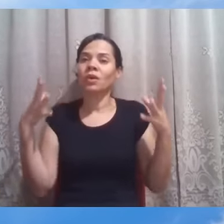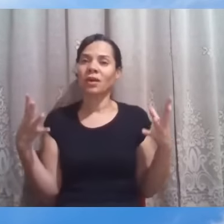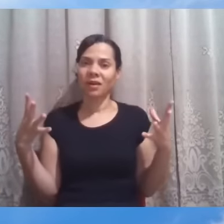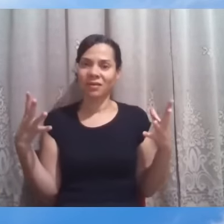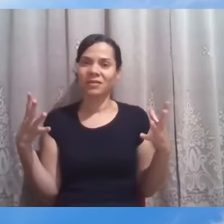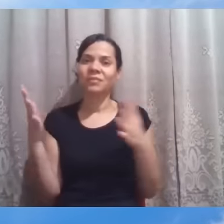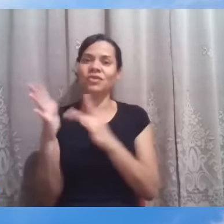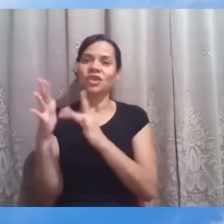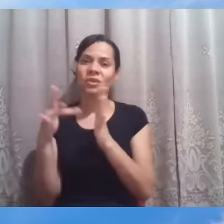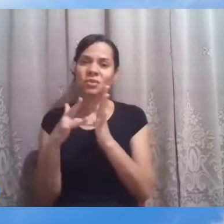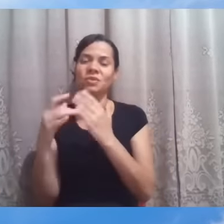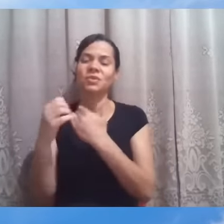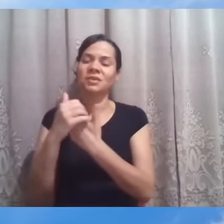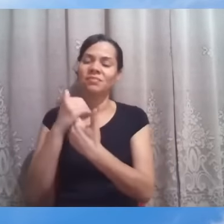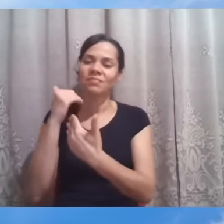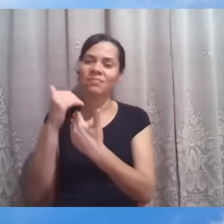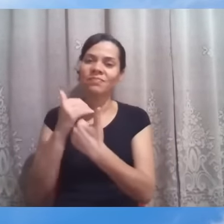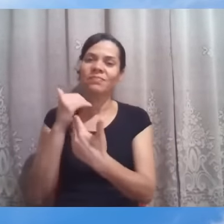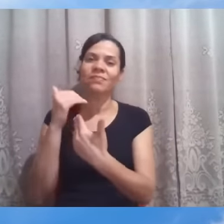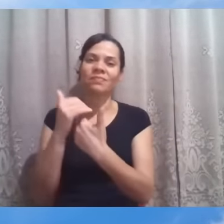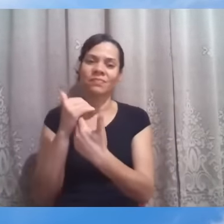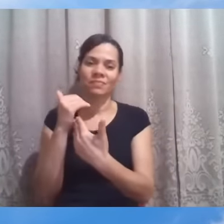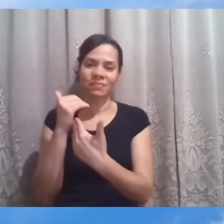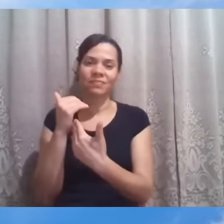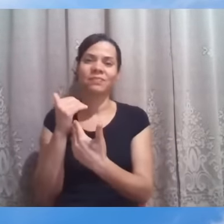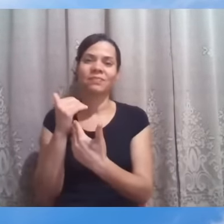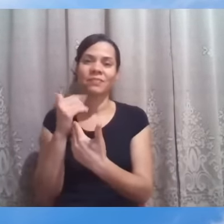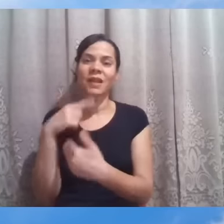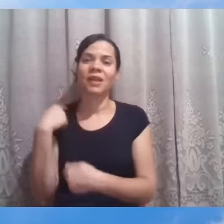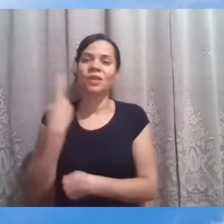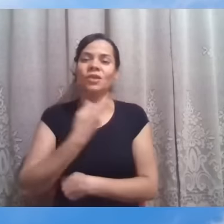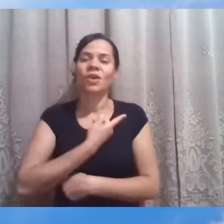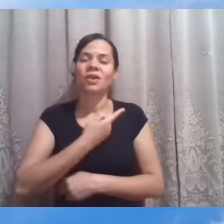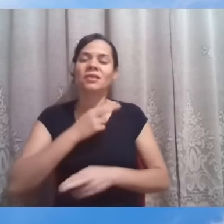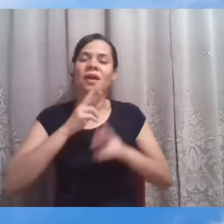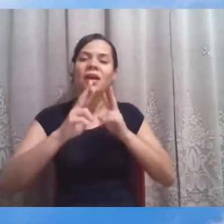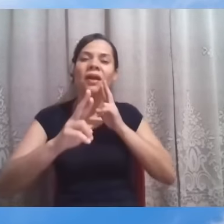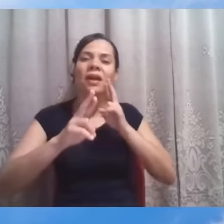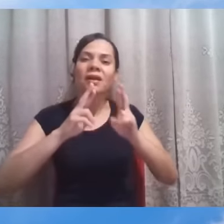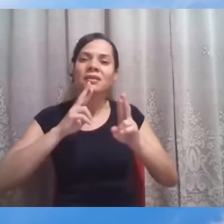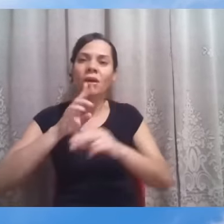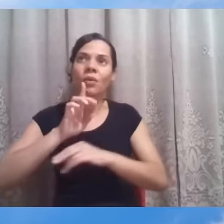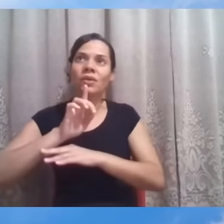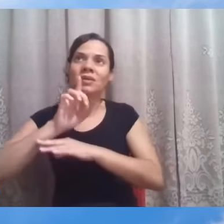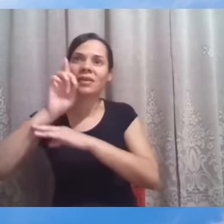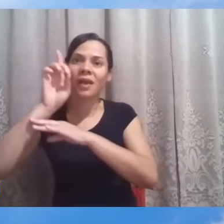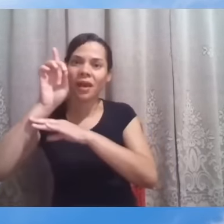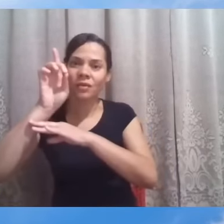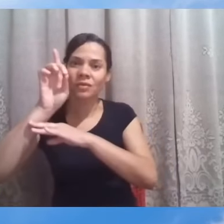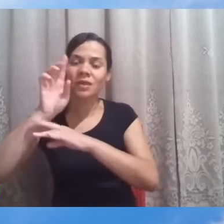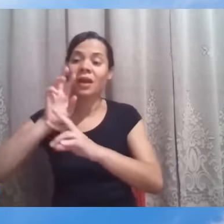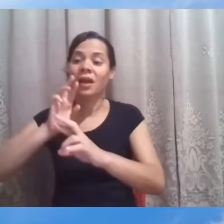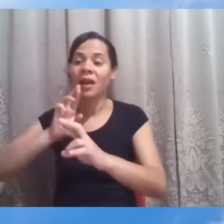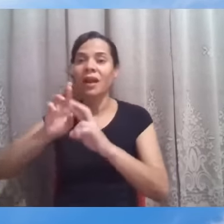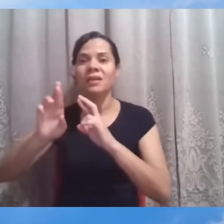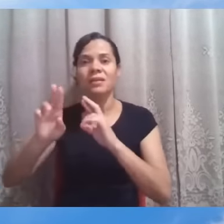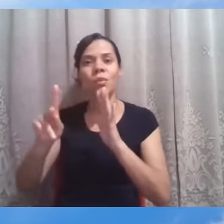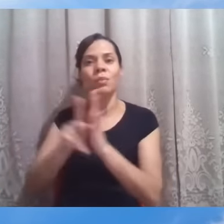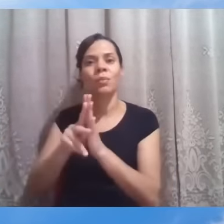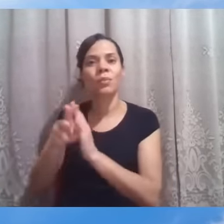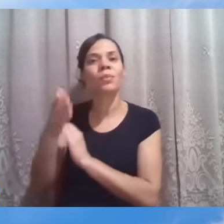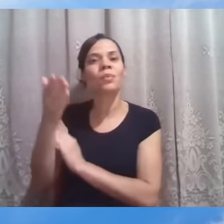Jesus vai trazer aqui para nós nessa nossa relação com Deus, nessa nossa relação com ele próprio,